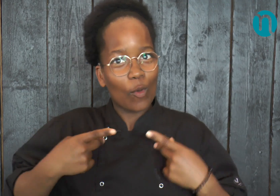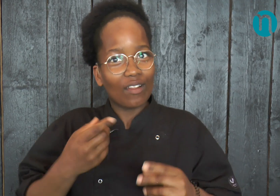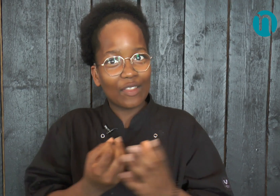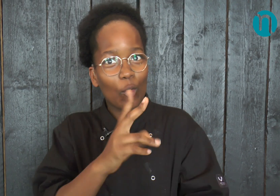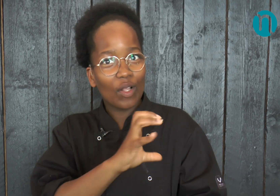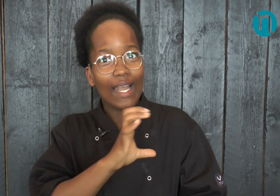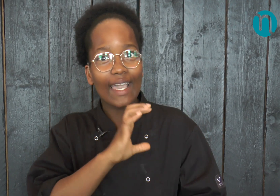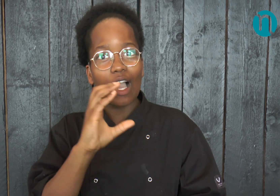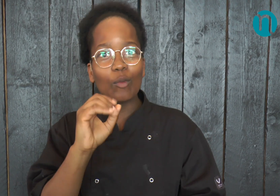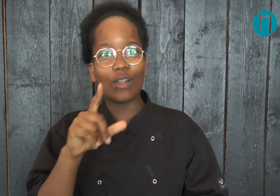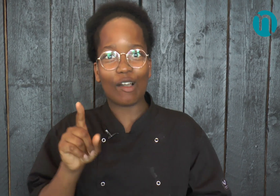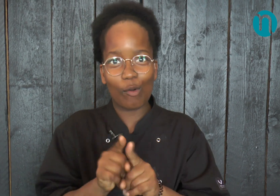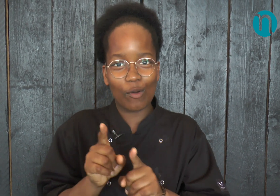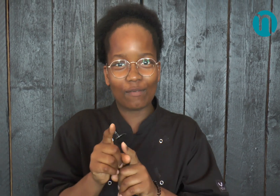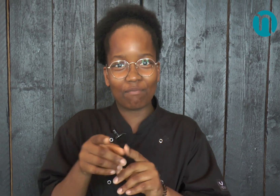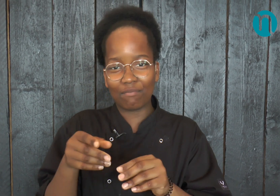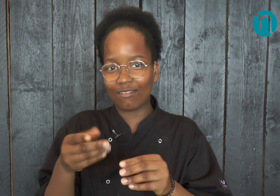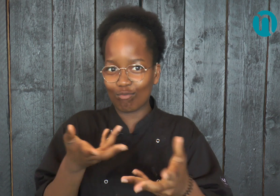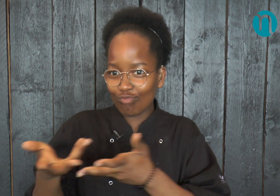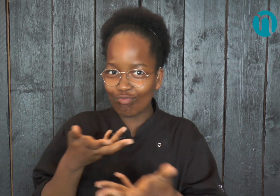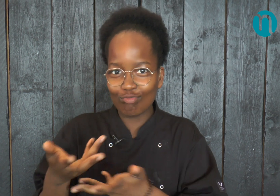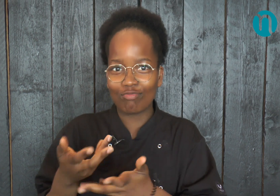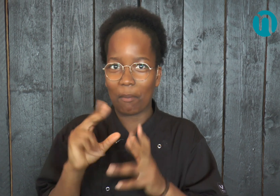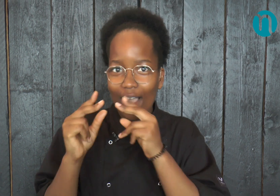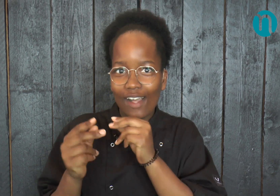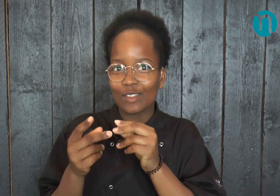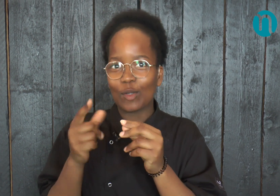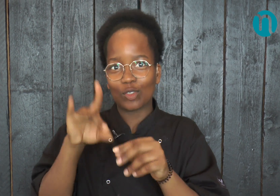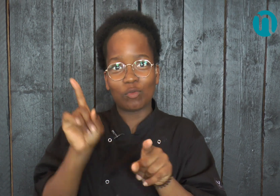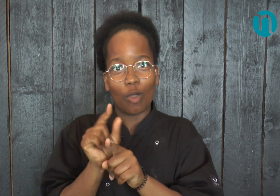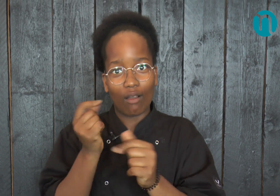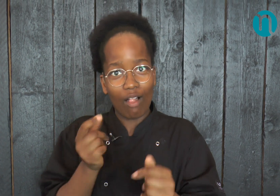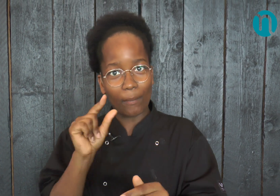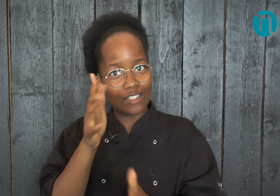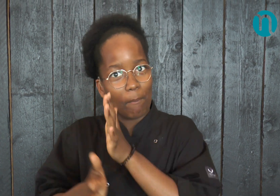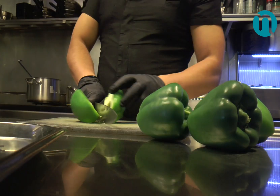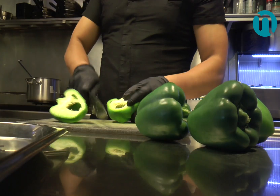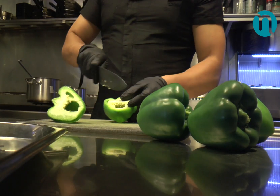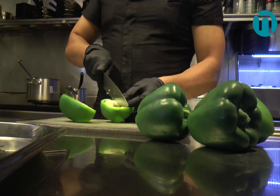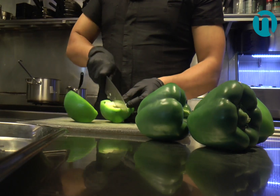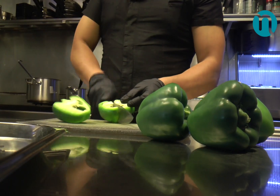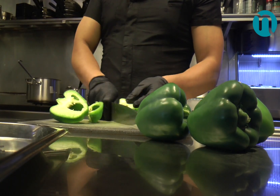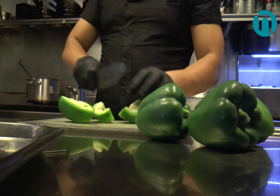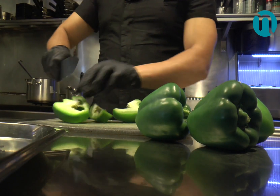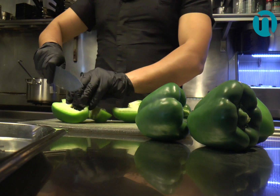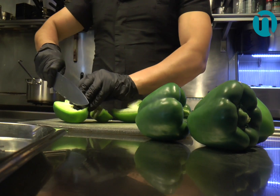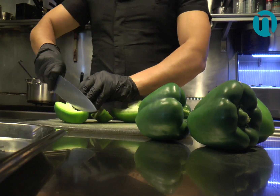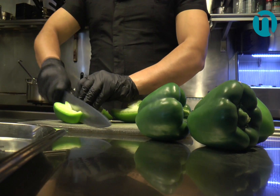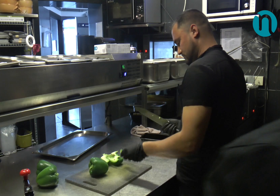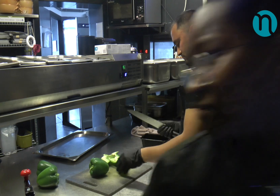interessant op een leuke manier eigenlijk bijleren en ook collega's leren kennen. De meeste collega's kunnen een beetje